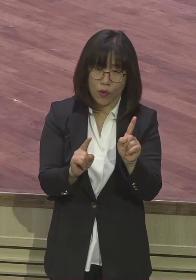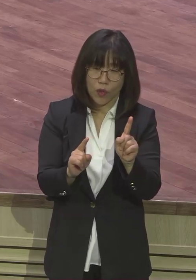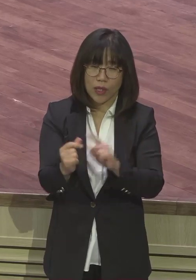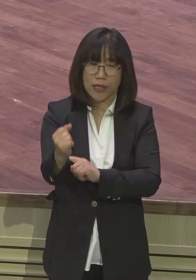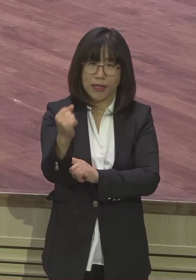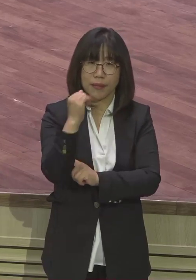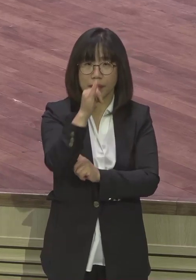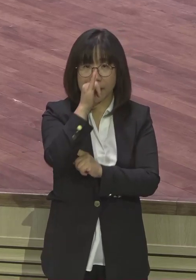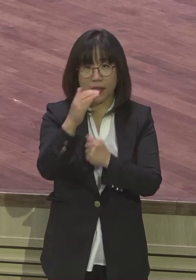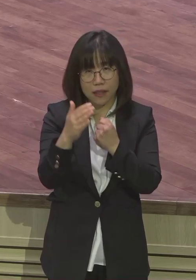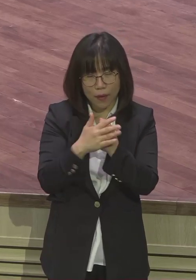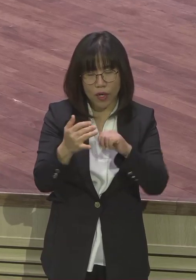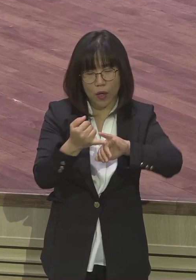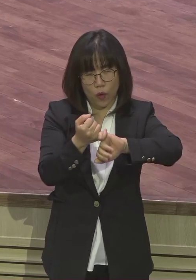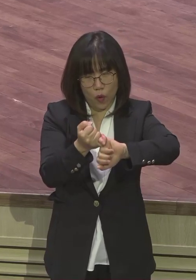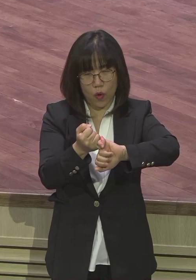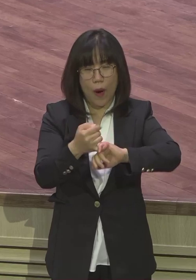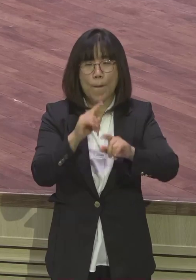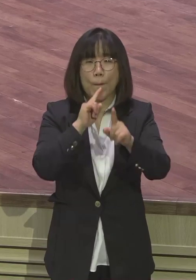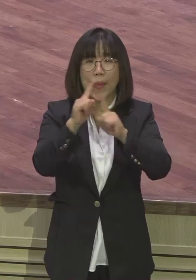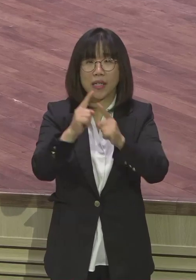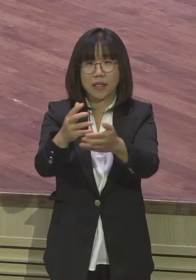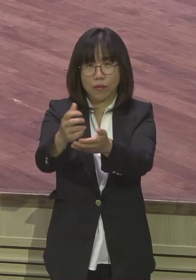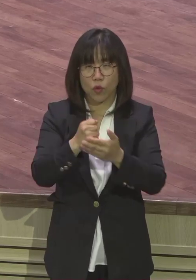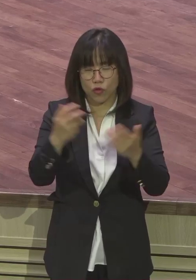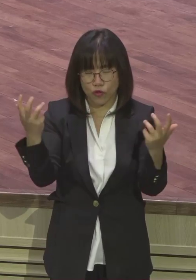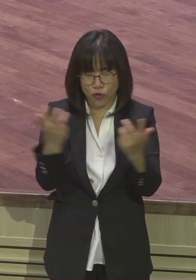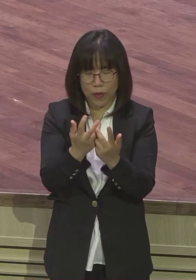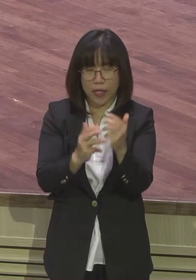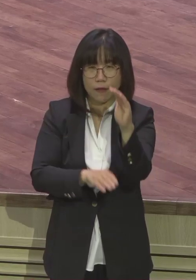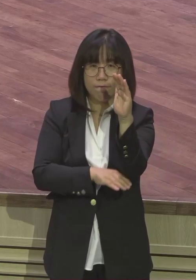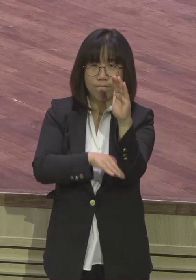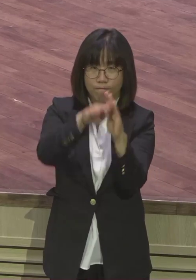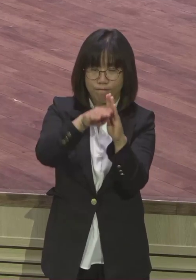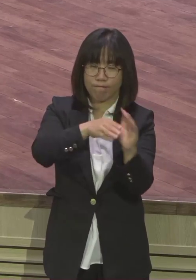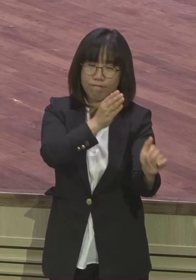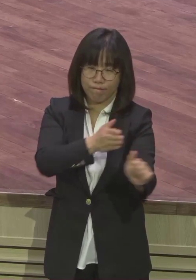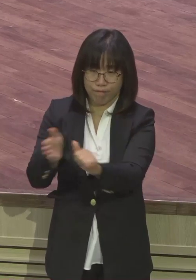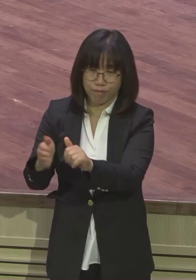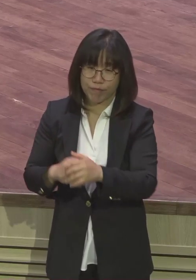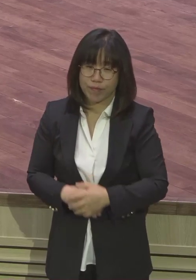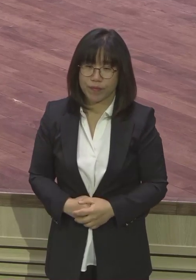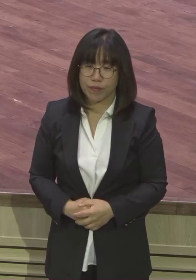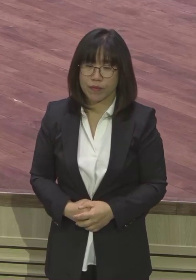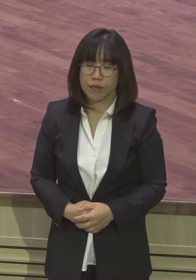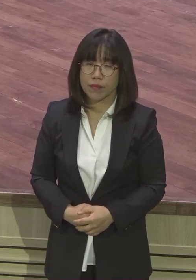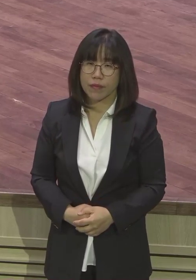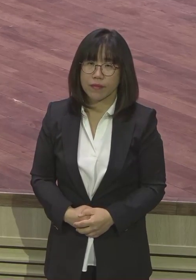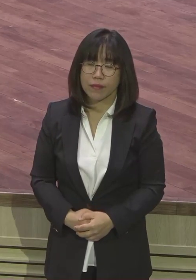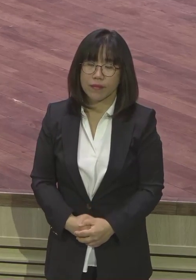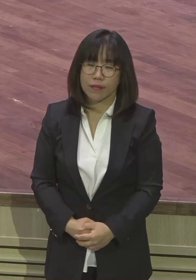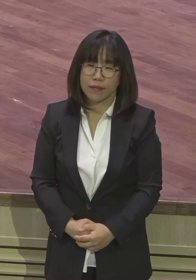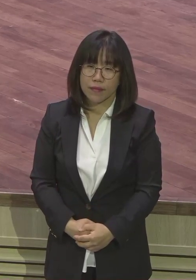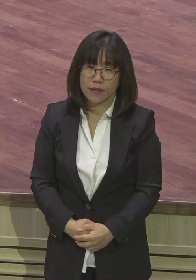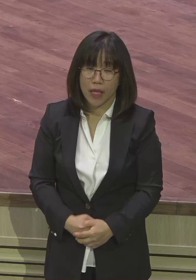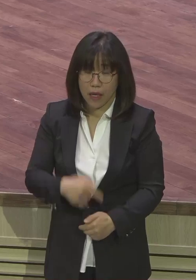치유하십니다 수술하십니다 완전히 치유회복 시계는 놓고 만단 말이에요 그래서 예배가 중요합니다